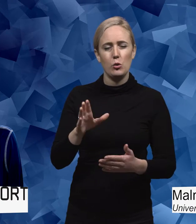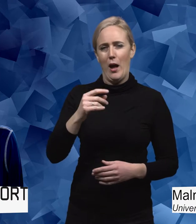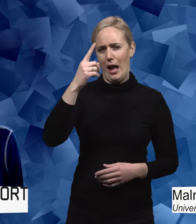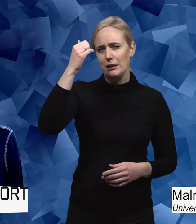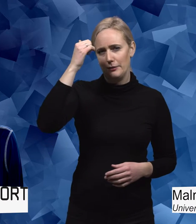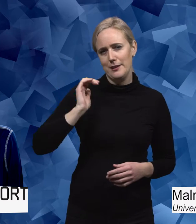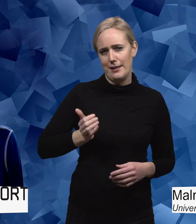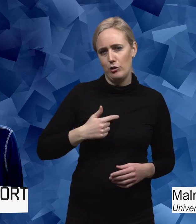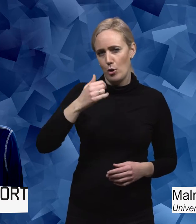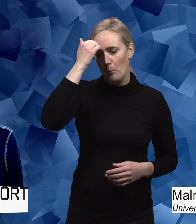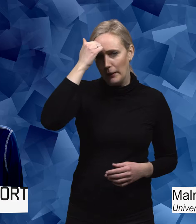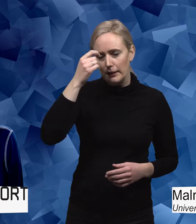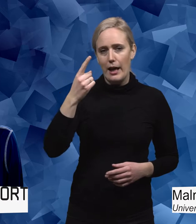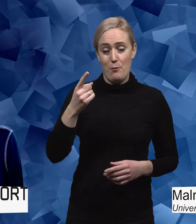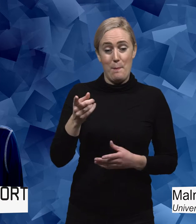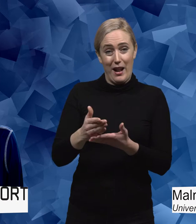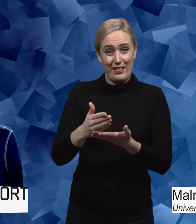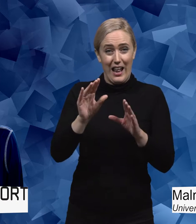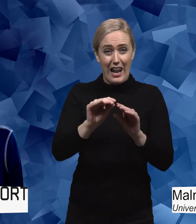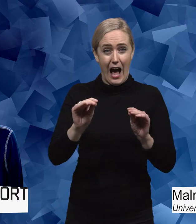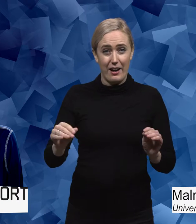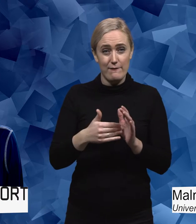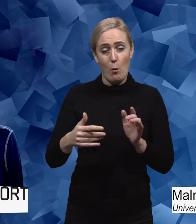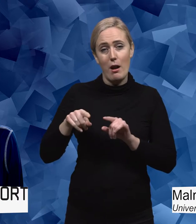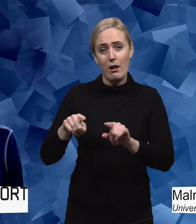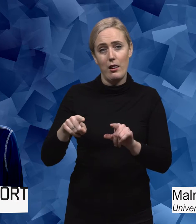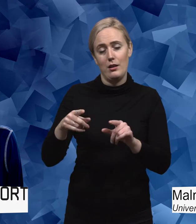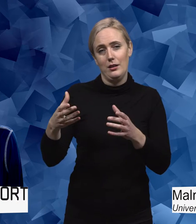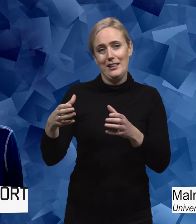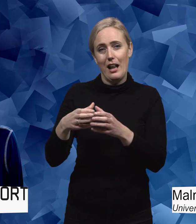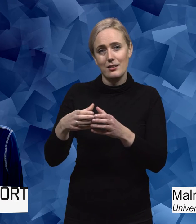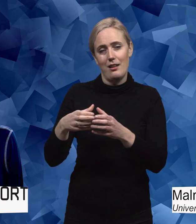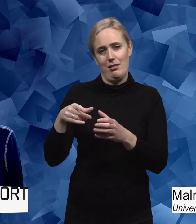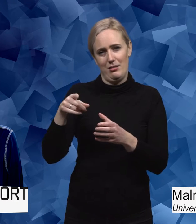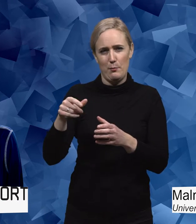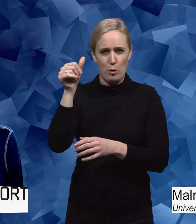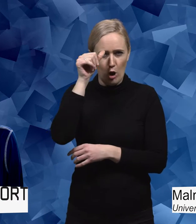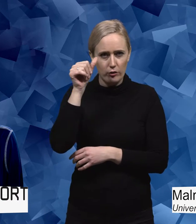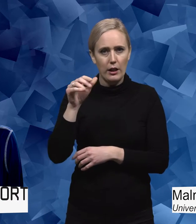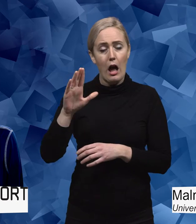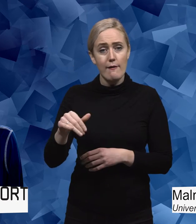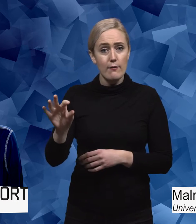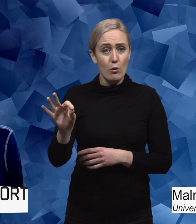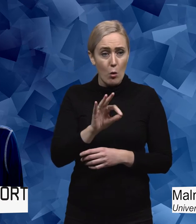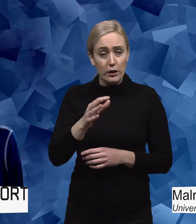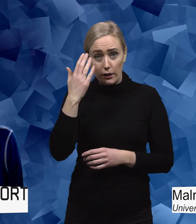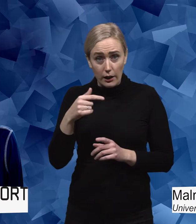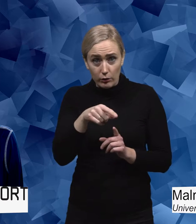berättar att läraren för parallellklassen på gymnasiet hade frågat om inte hon kunde komma in och ha en föreläsning för hans klass.